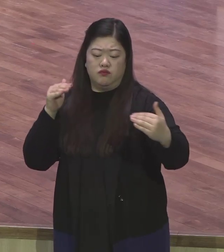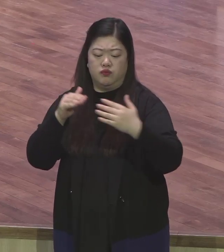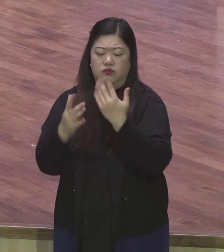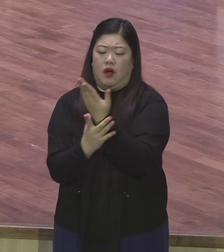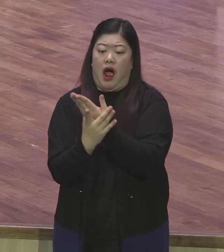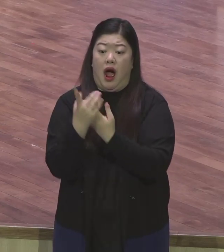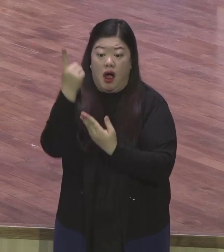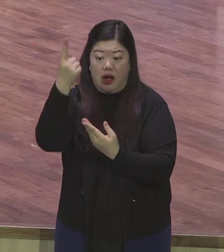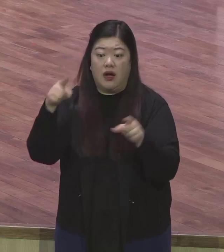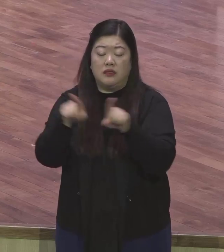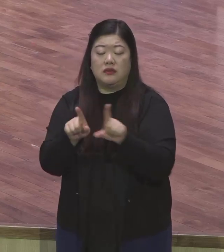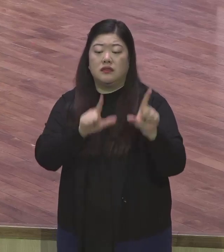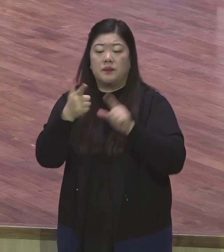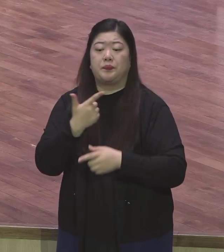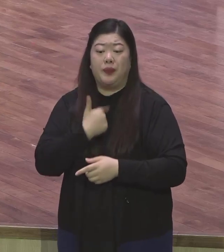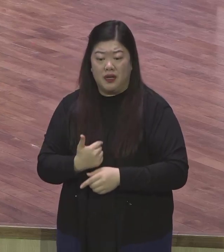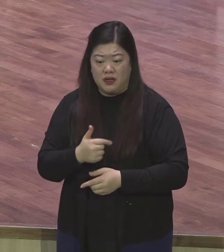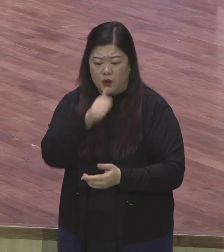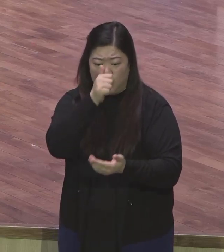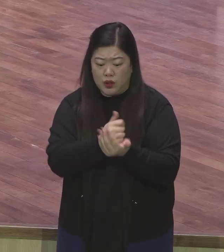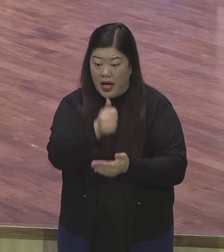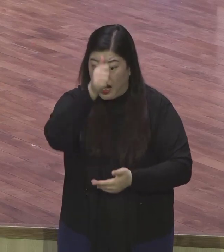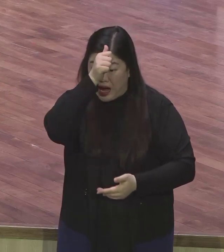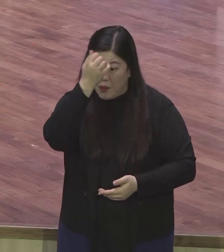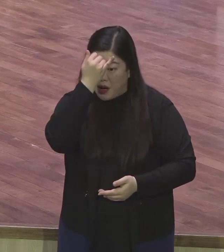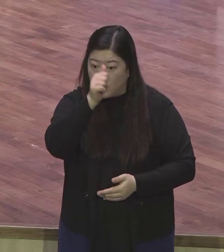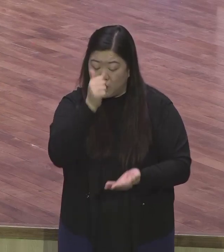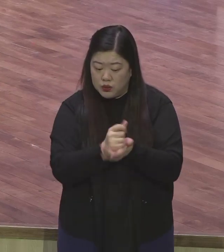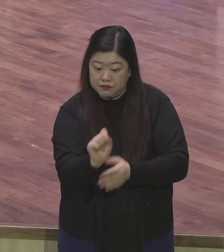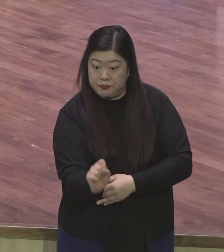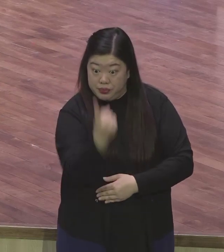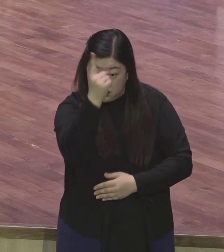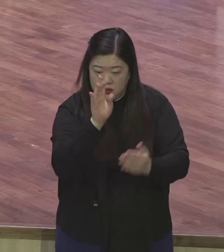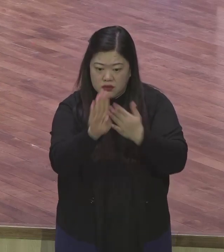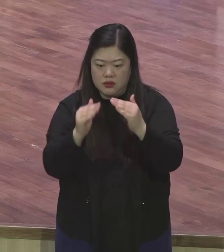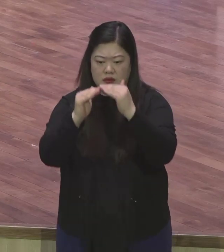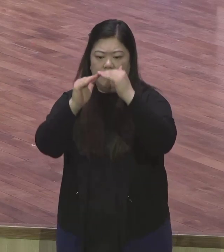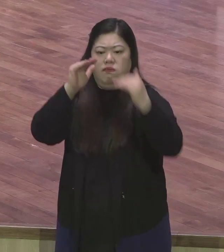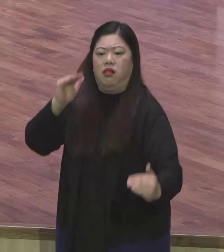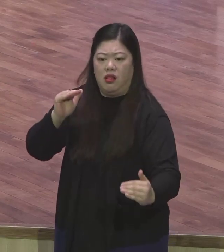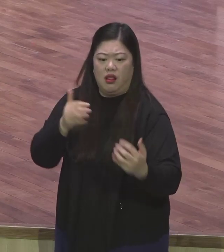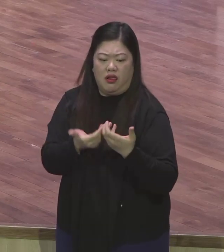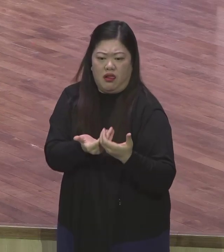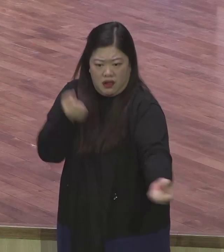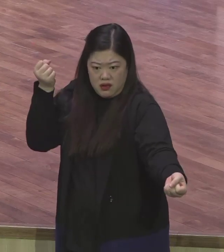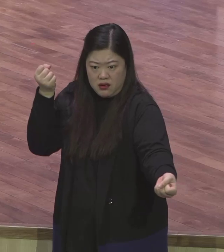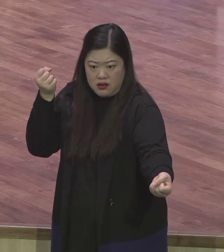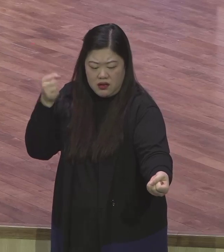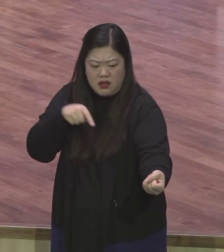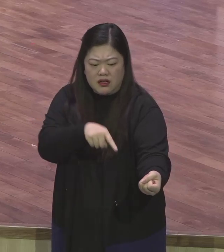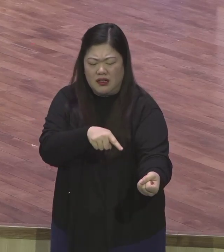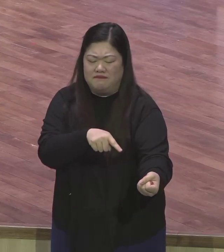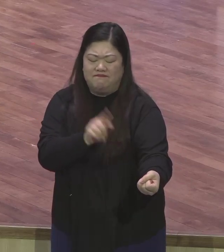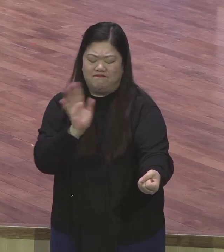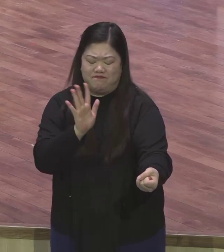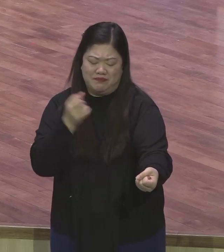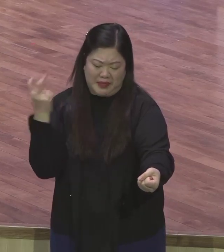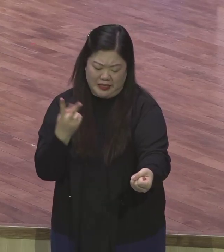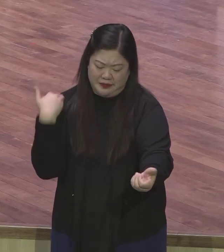운명이 걸려가지고 고통당하는 저 불신하들을 끊겨냈어요 영원한 멸막길에서 영원한 축복의